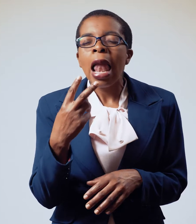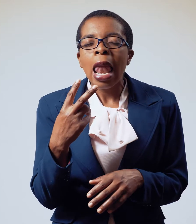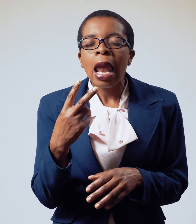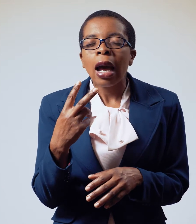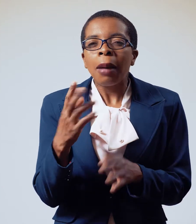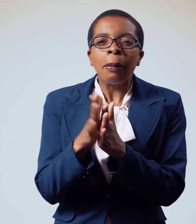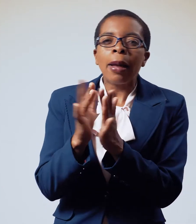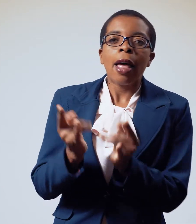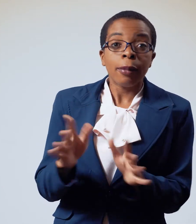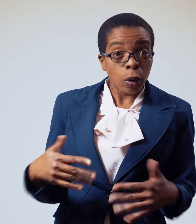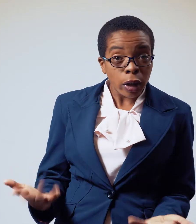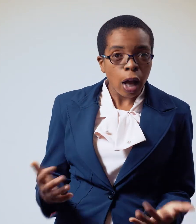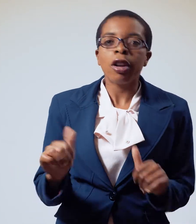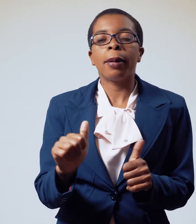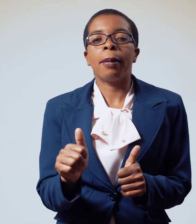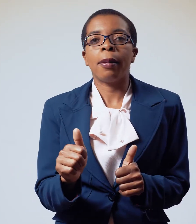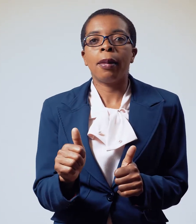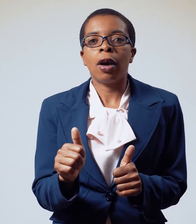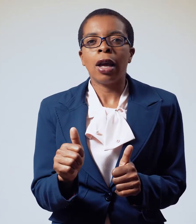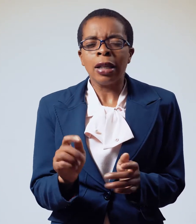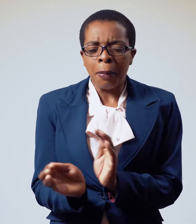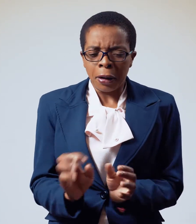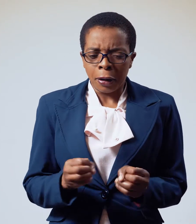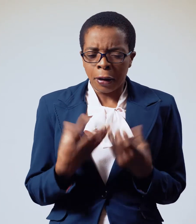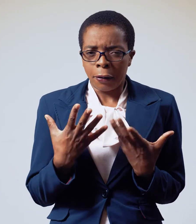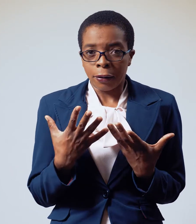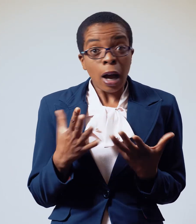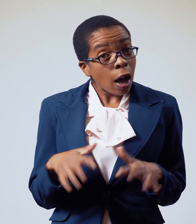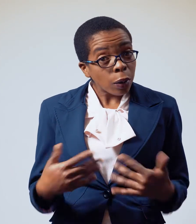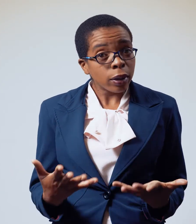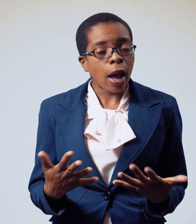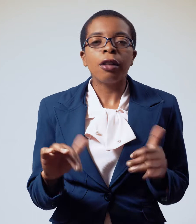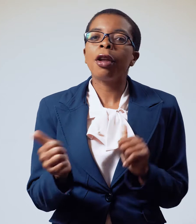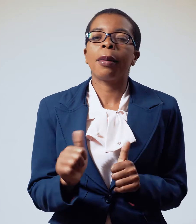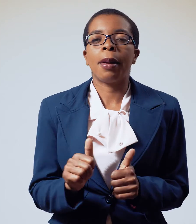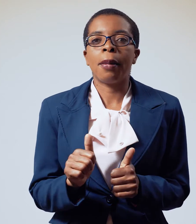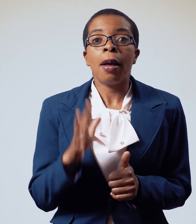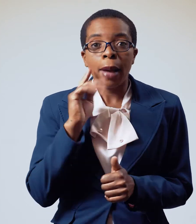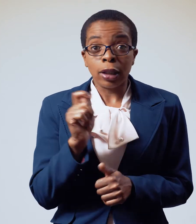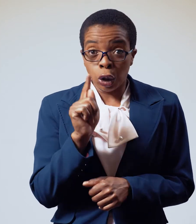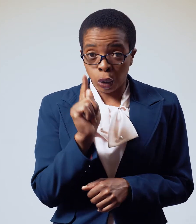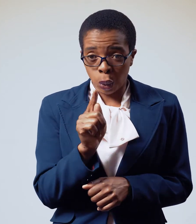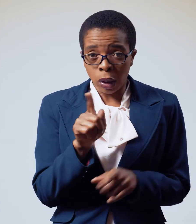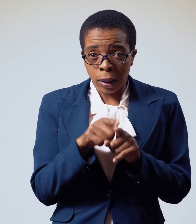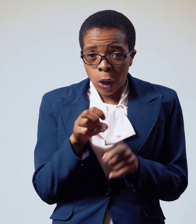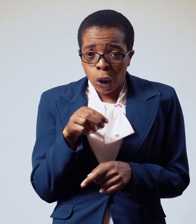Hajinei kutiavana izuiro kushedzira kuchakarubatiru. Hajinei kutiavakuwa nisi kujidzivirira kana